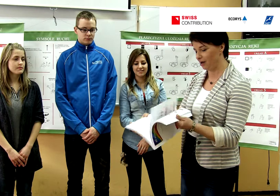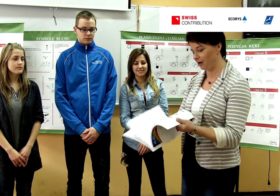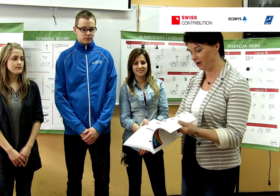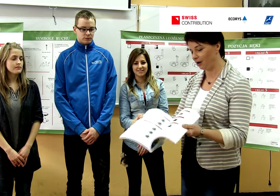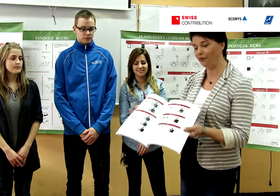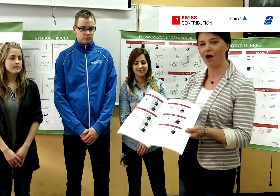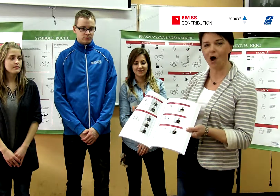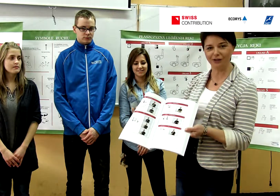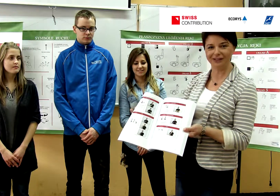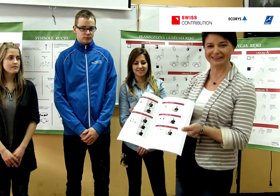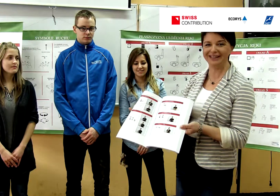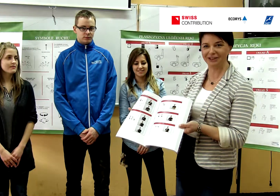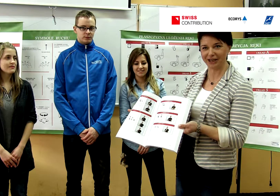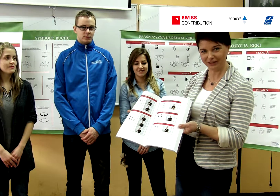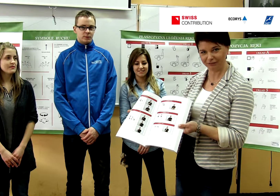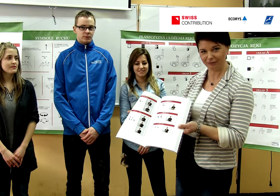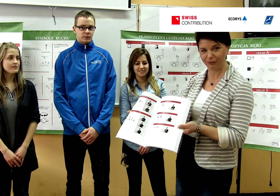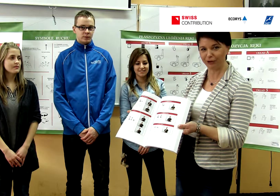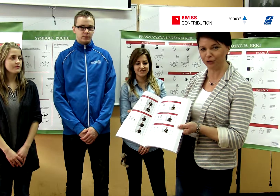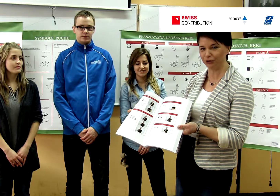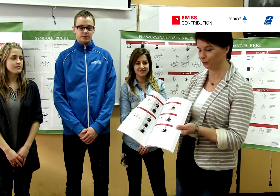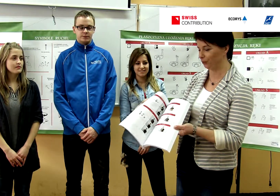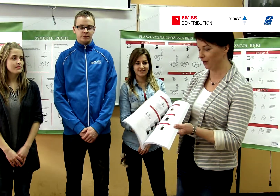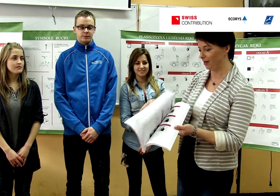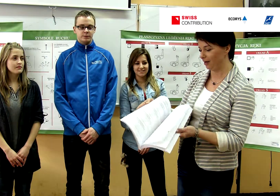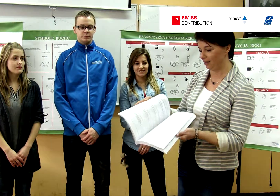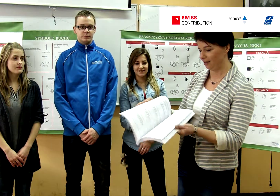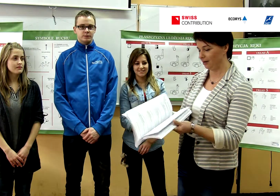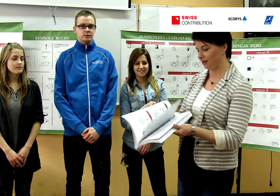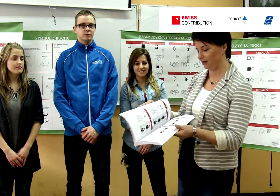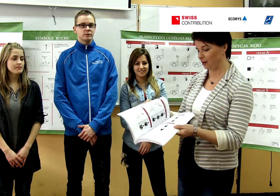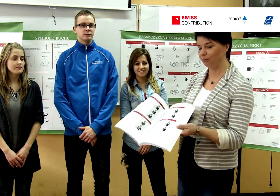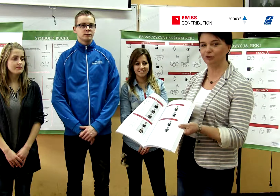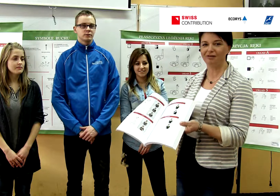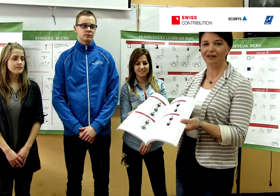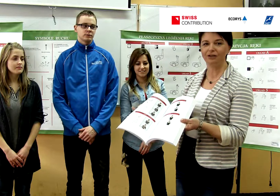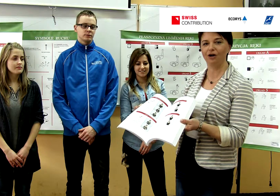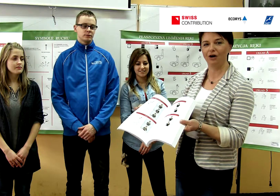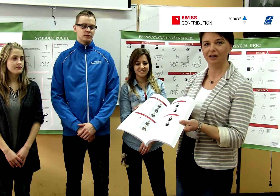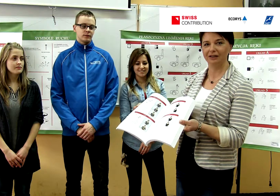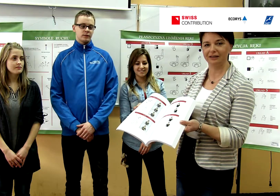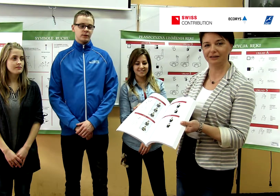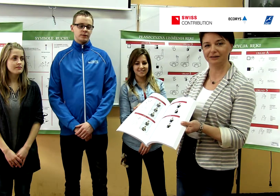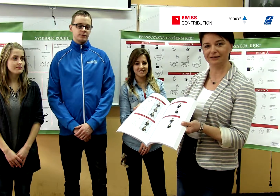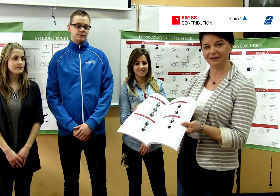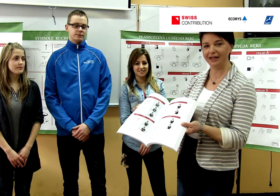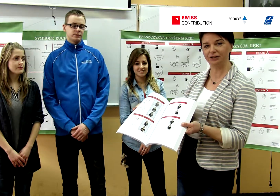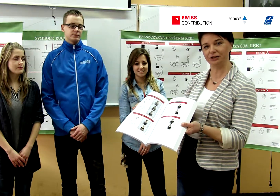Oto oni na zdjęciach w podręczniku pozowali do zdjęć,